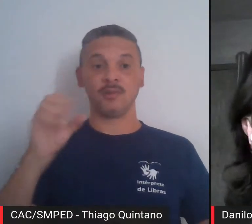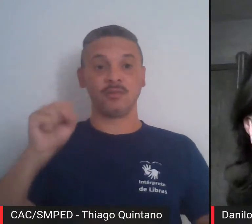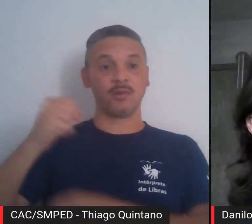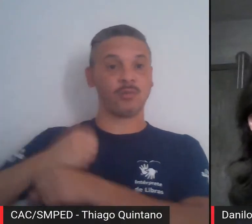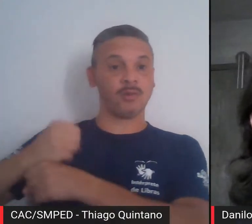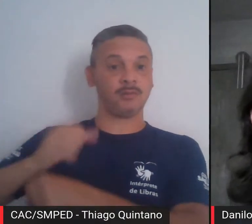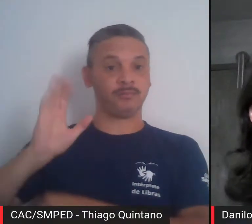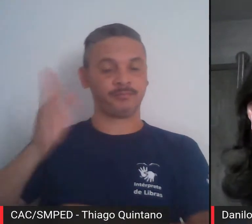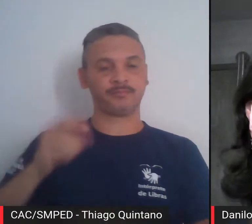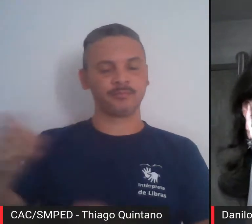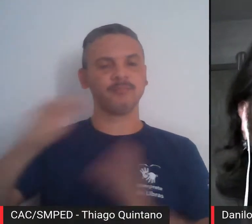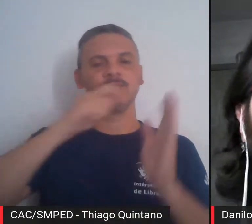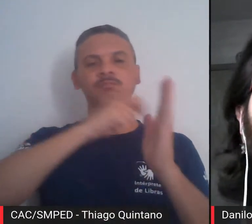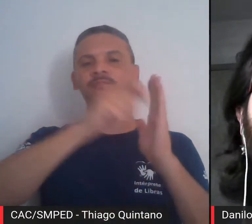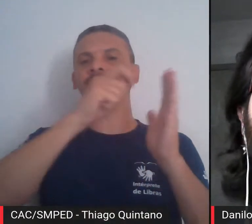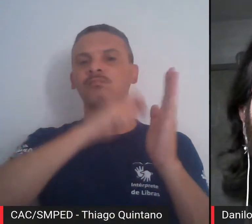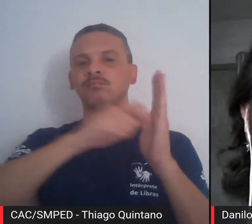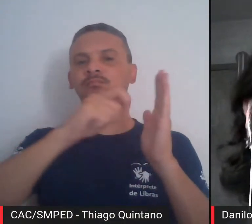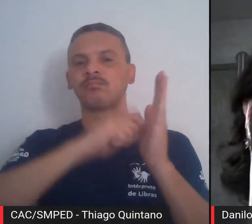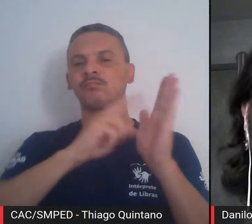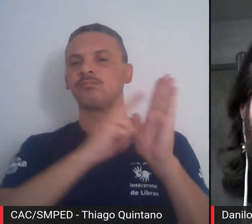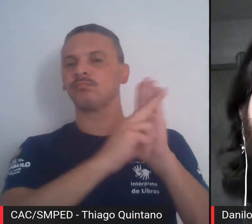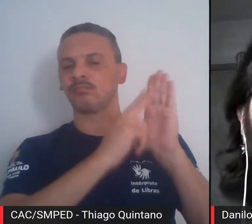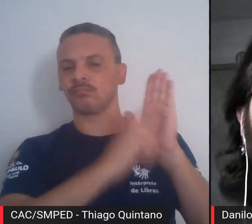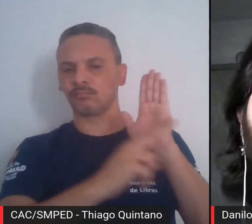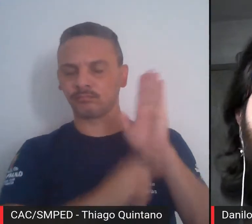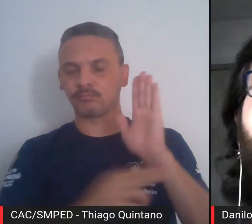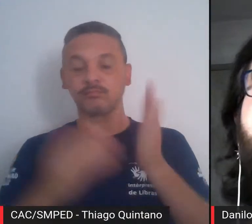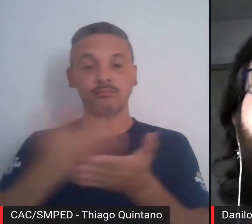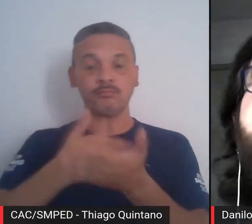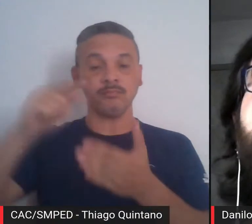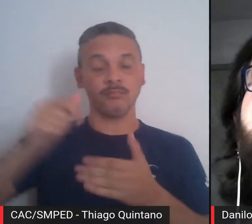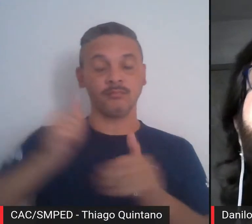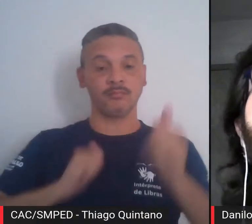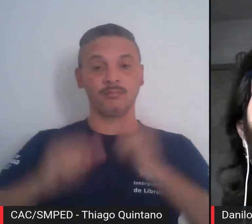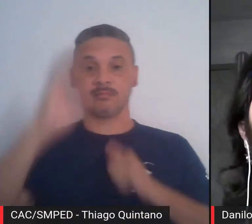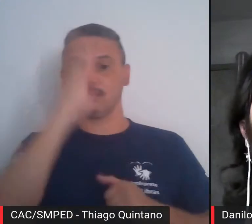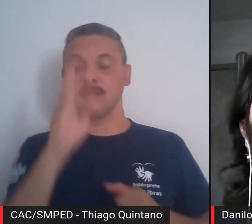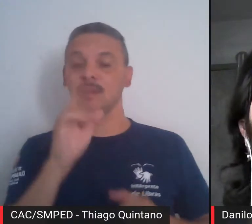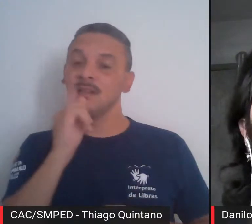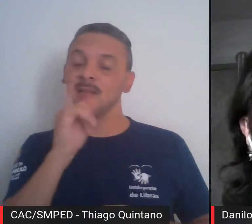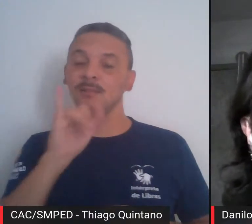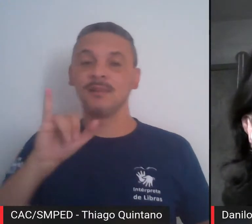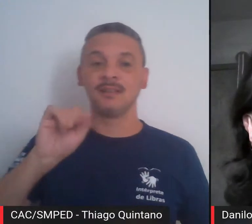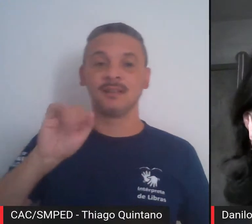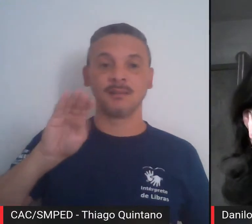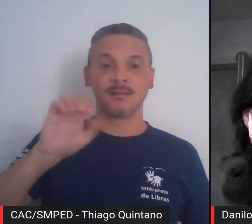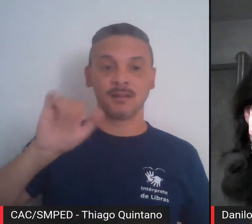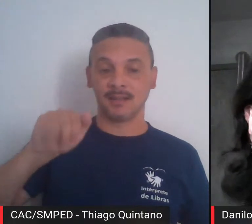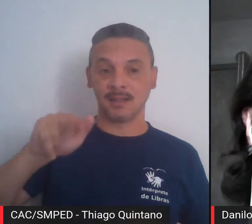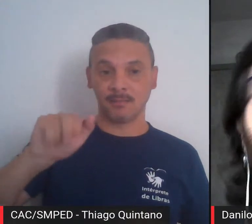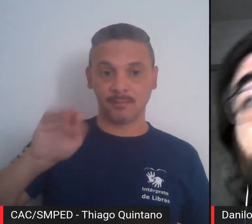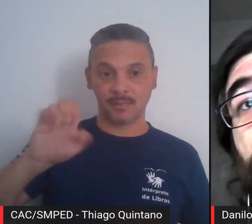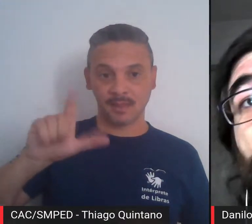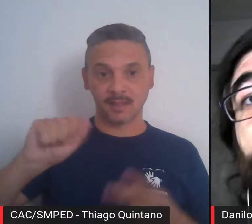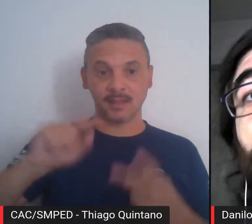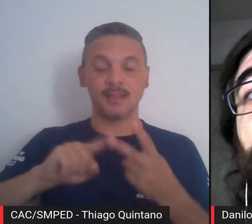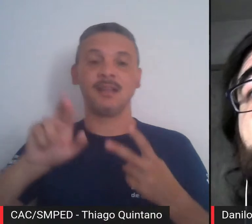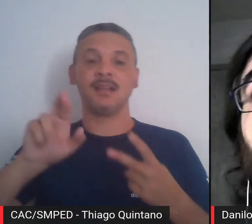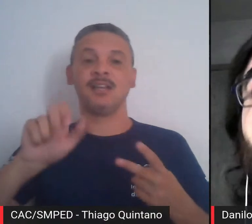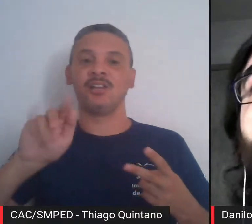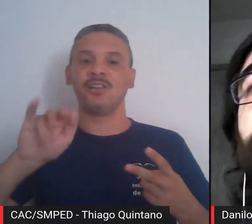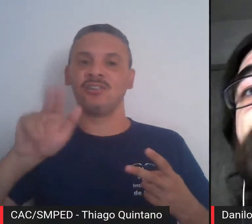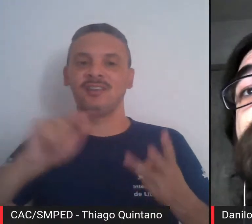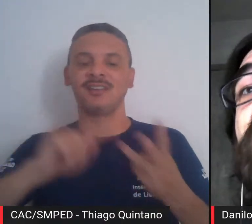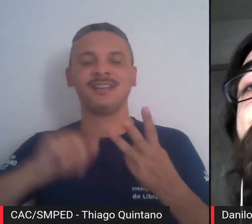Como autor, tem publicado livros sobre artistas brasileiros, entre os pais, Anabella Geiger, Regina Silveira, Ana Vitória